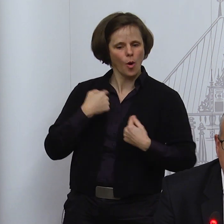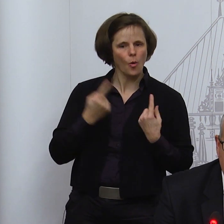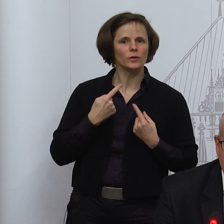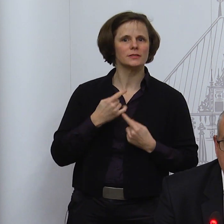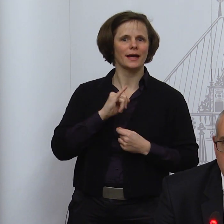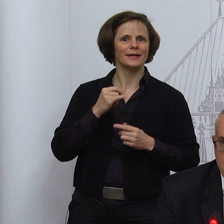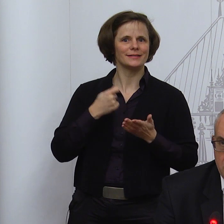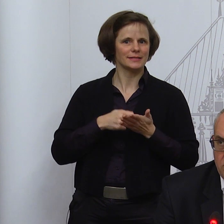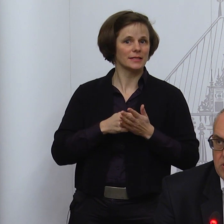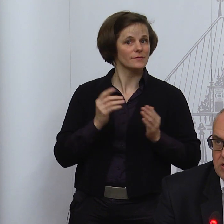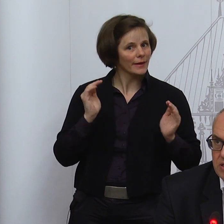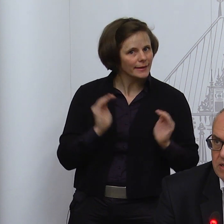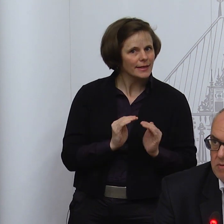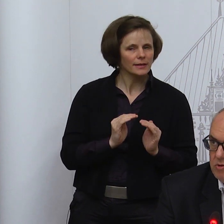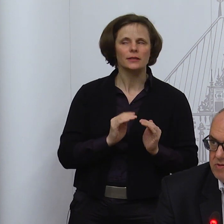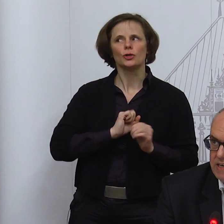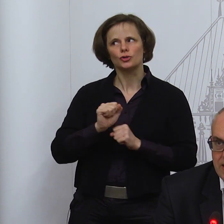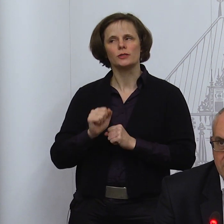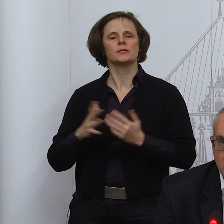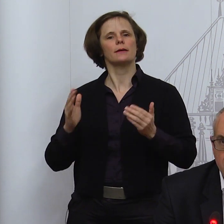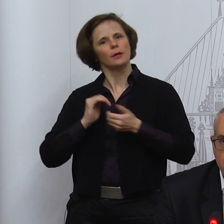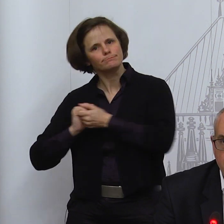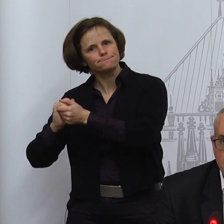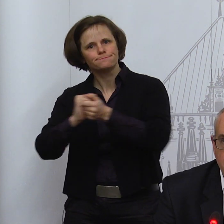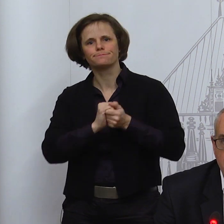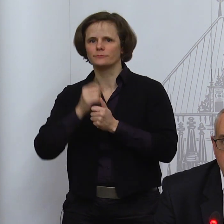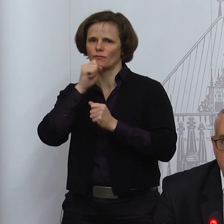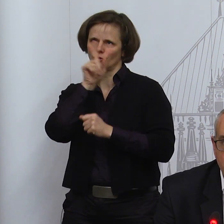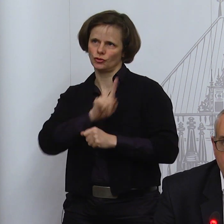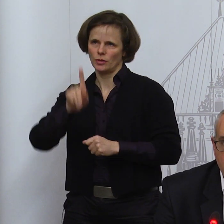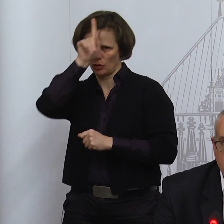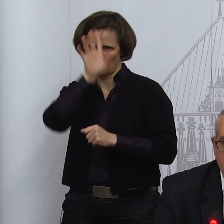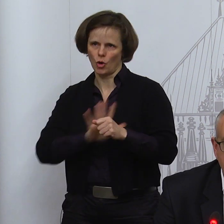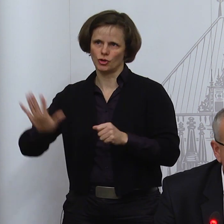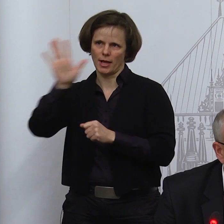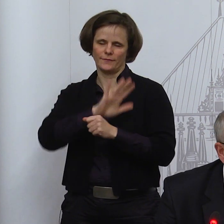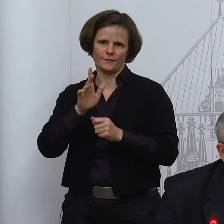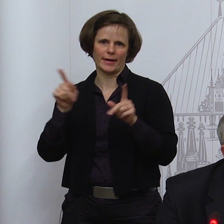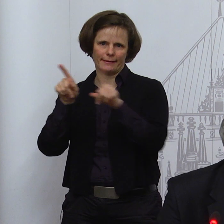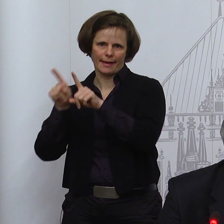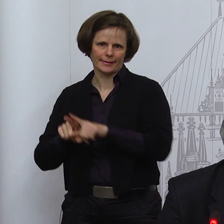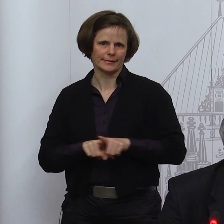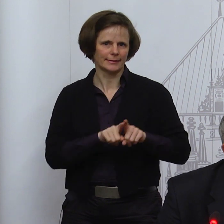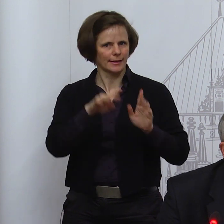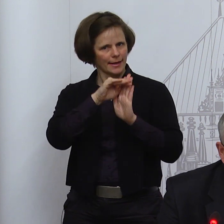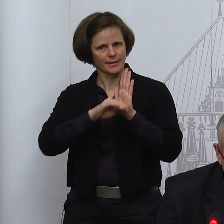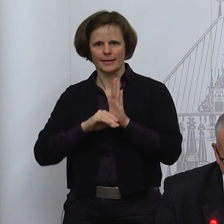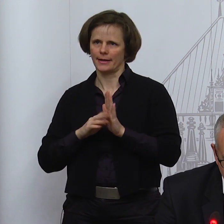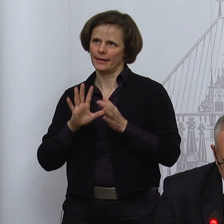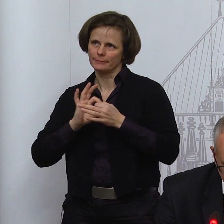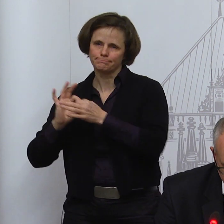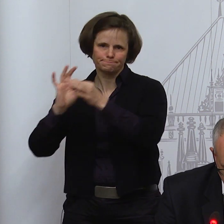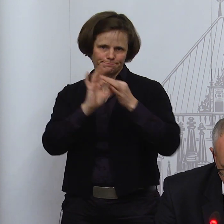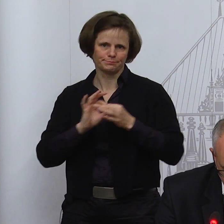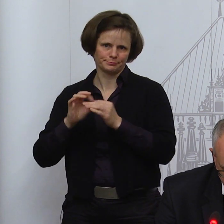Man braucht in den heutigen Zeiten ein bundesweit einheitliches Vorgehen, weil so kann dann und nur auf diese Art und Weise